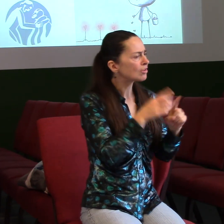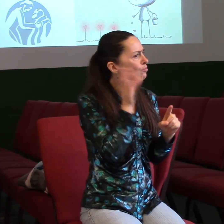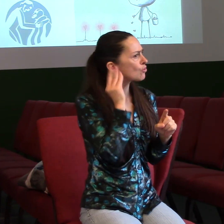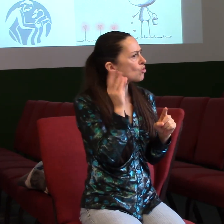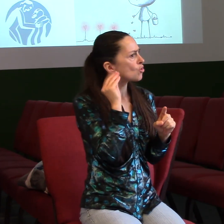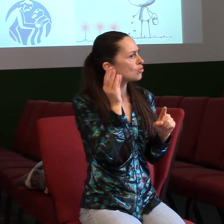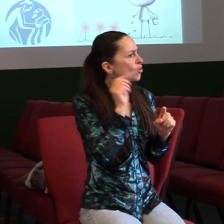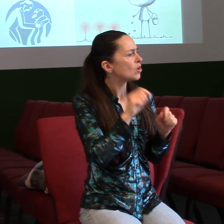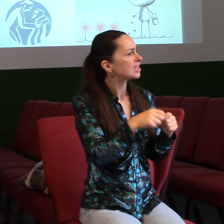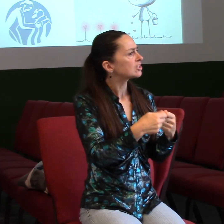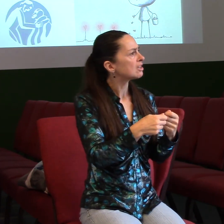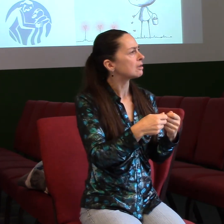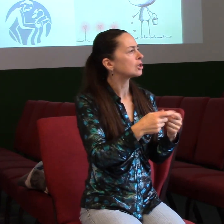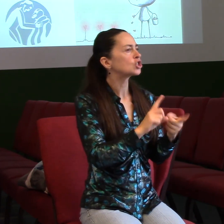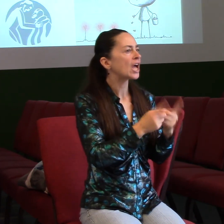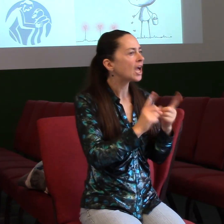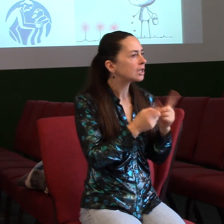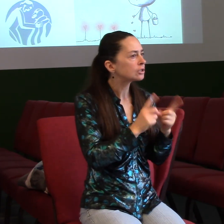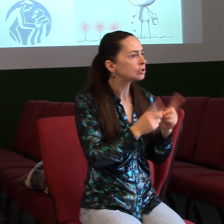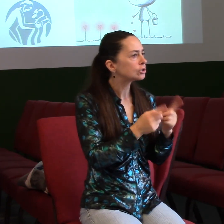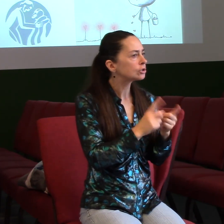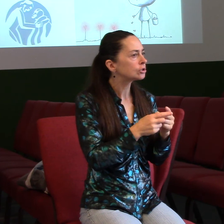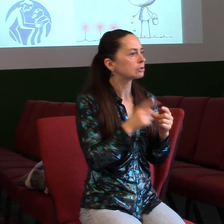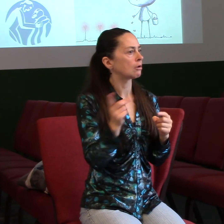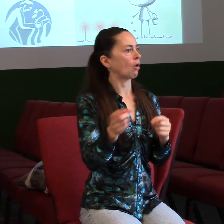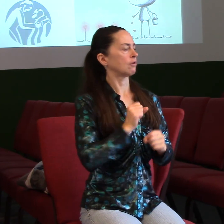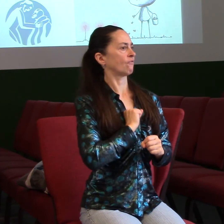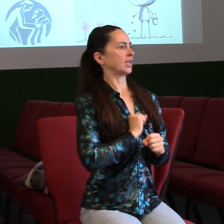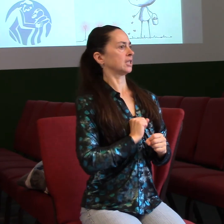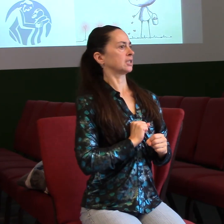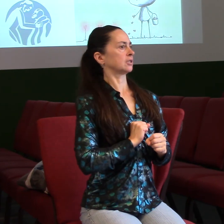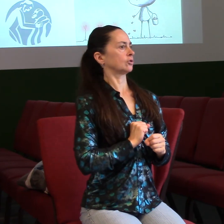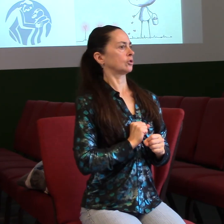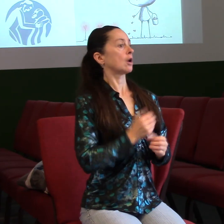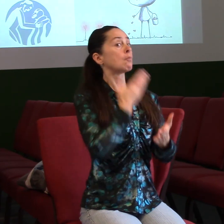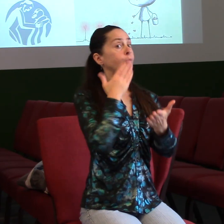řešel na to na jeden z důvodu. Proč se to Tomášovi dáří? Proč se dokáže odpouštět.